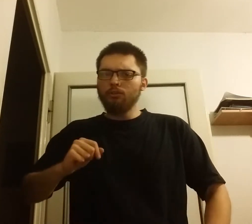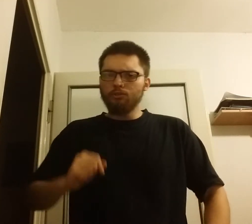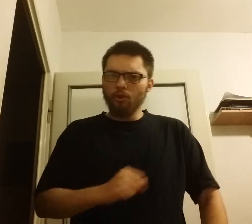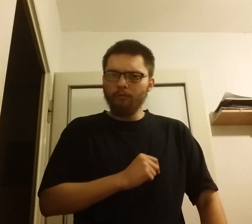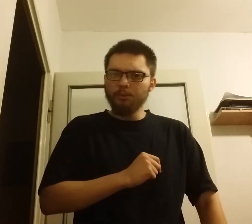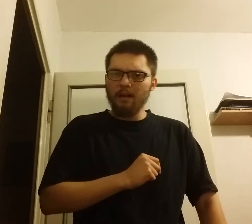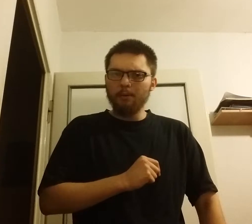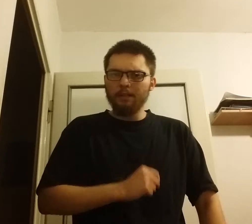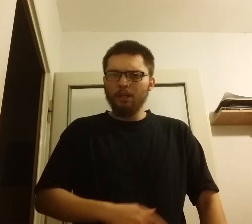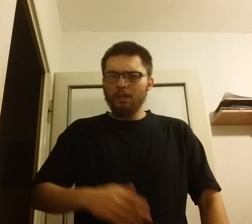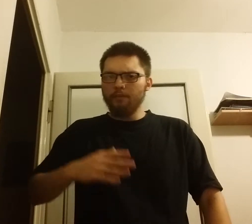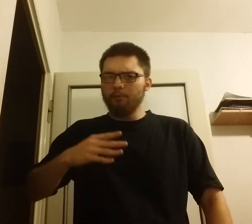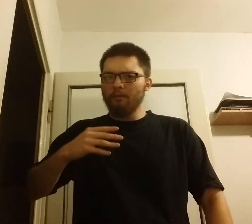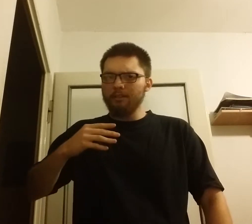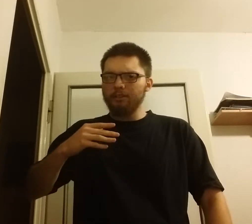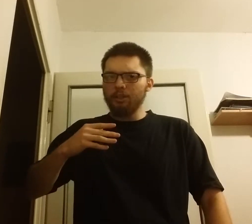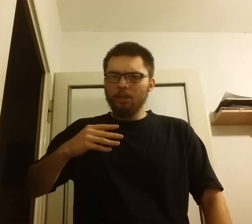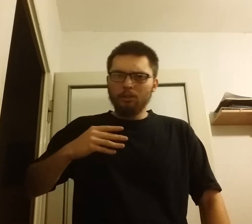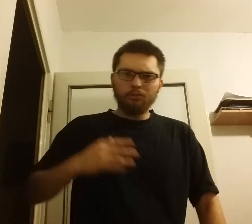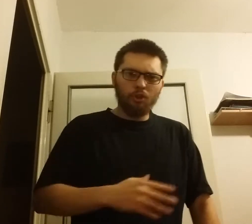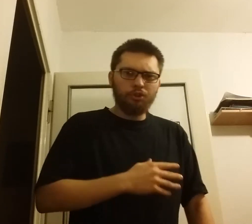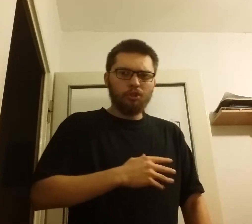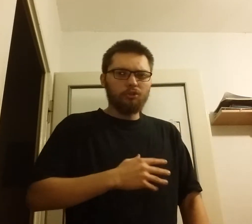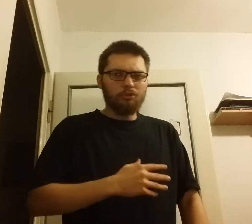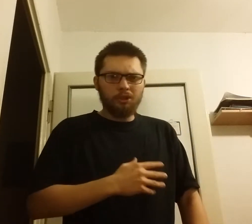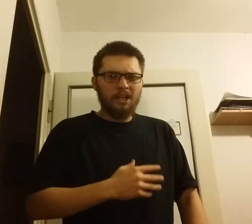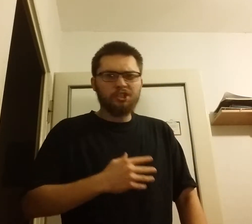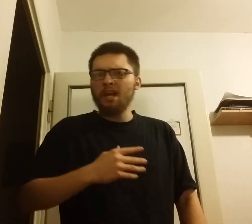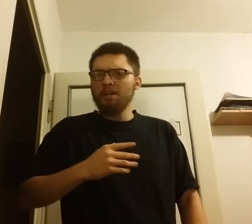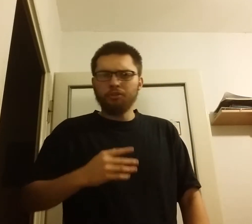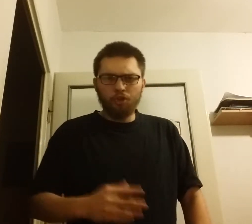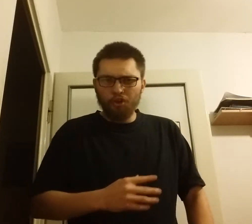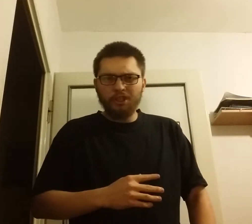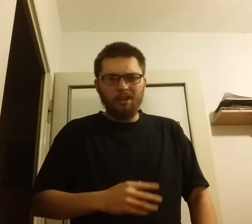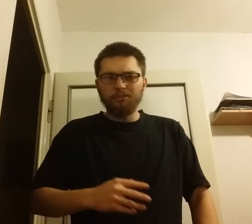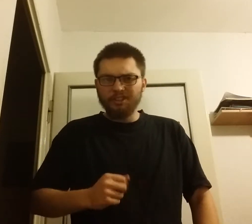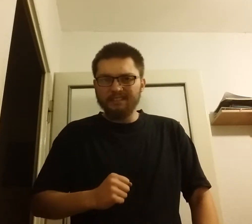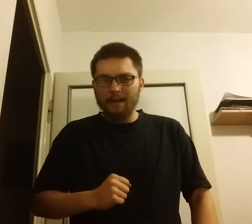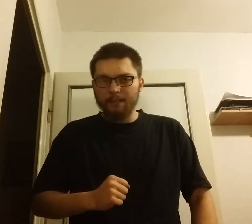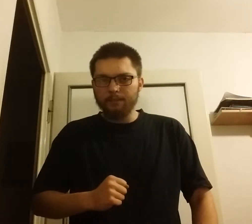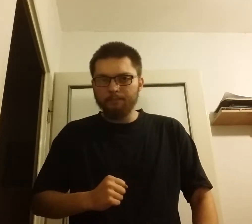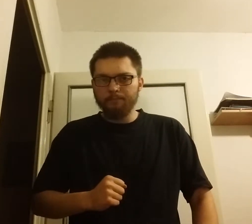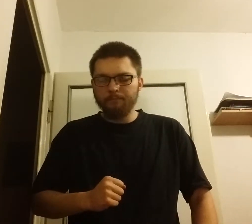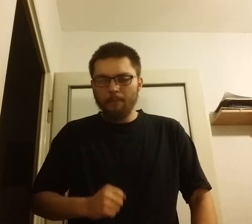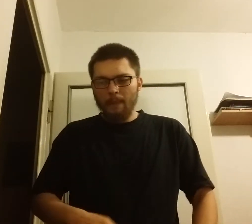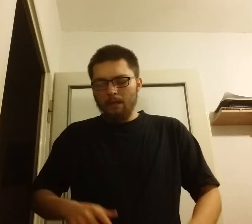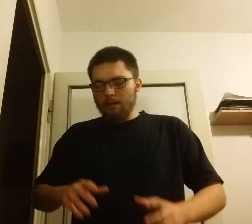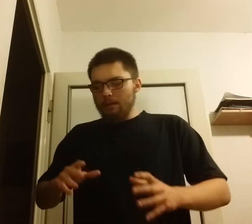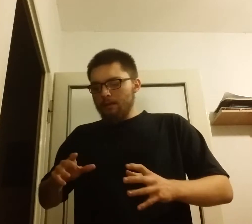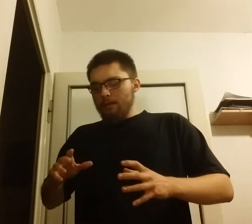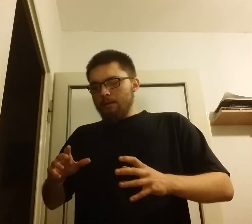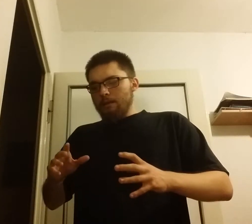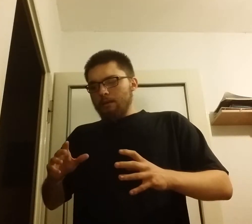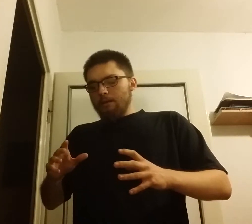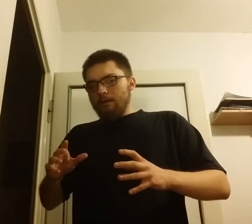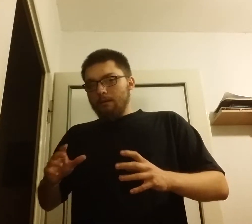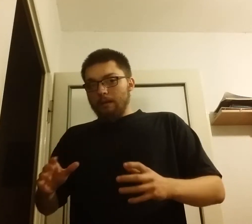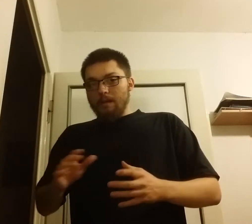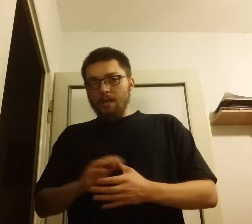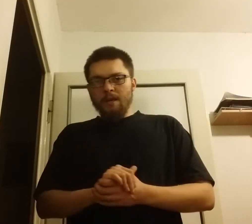znowu zabrać i wprowadzić coś jeszcze gorszego niż calat. I